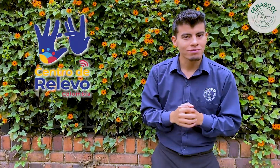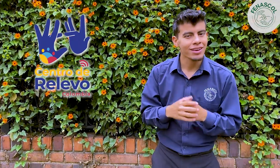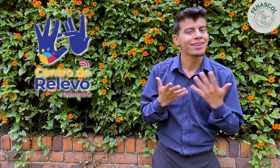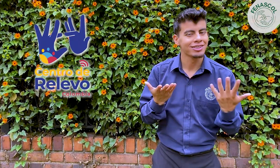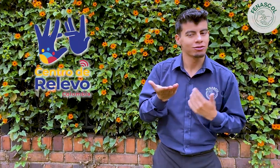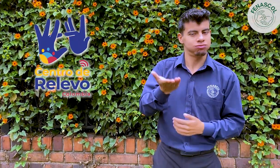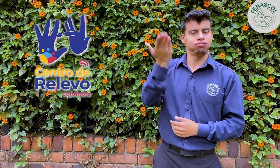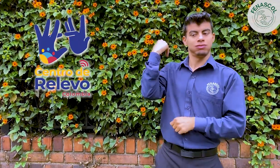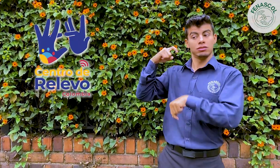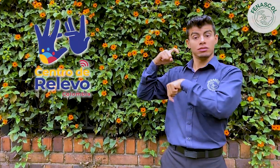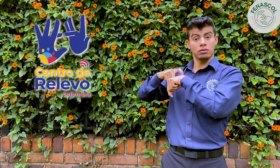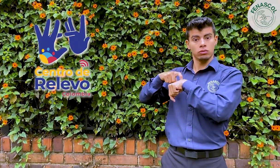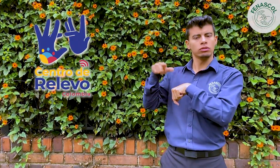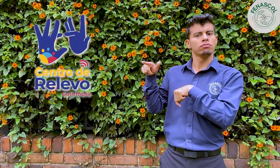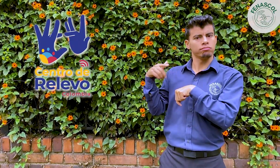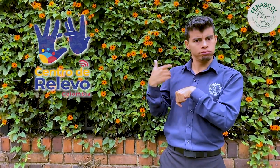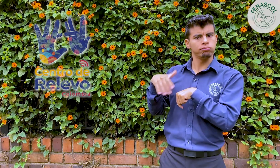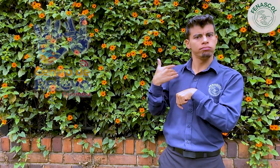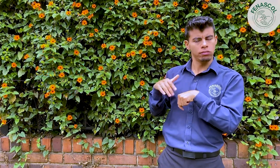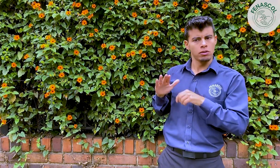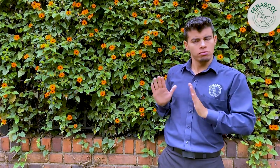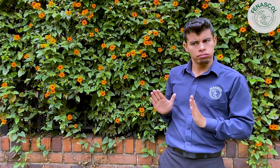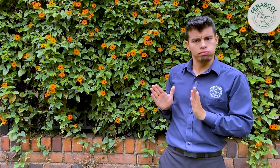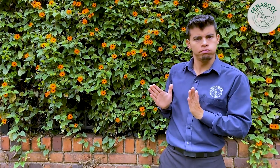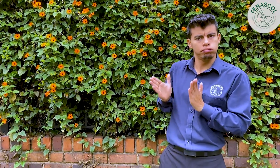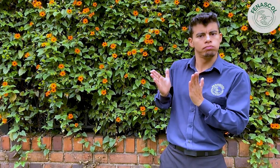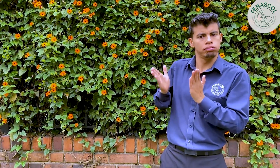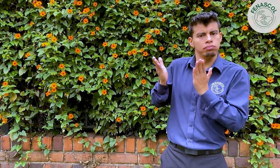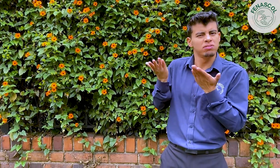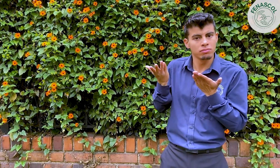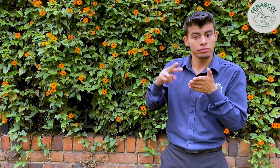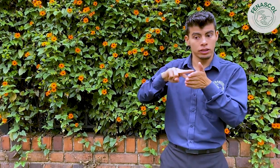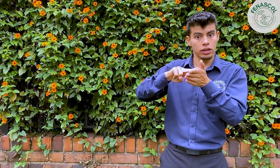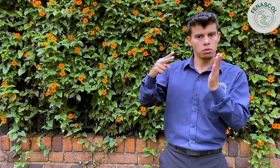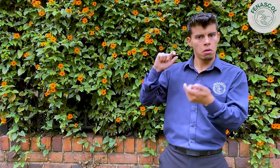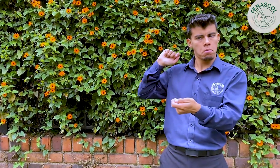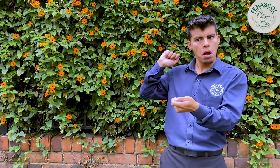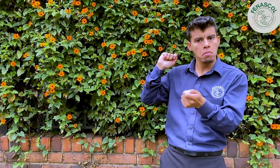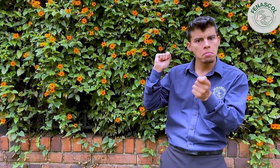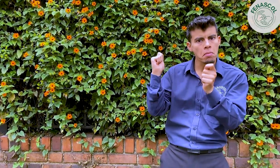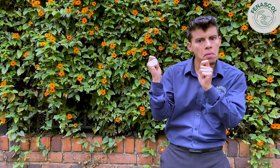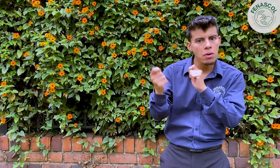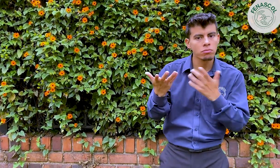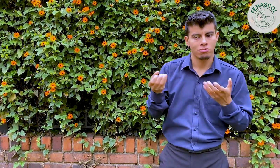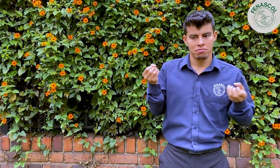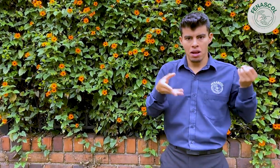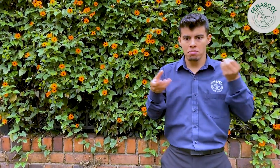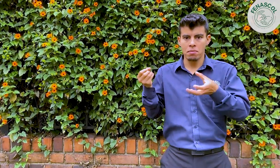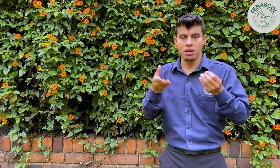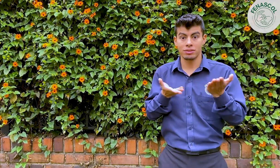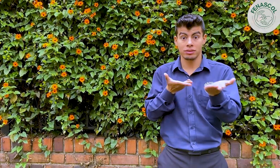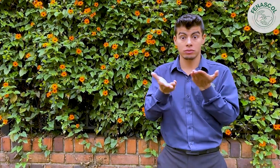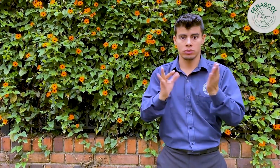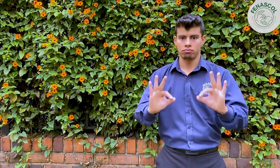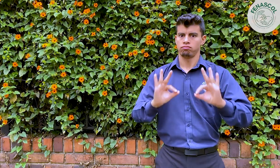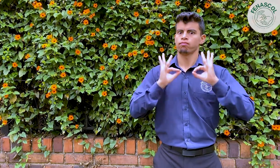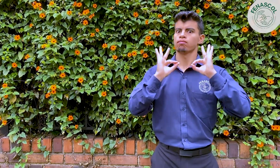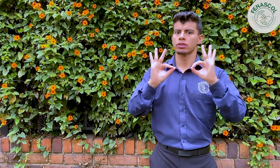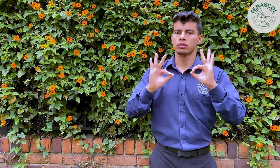trayectoria, donde acertadamente se ha mejorado sus servicios a lo largo de los años, evolucionando en tecnología y